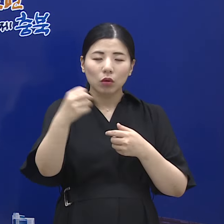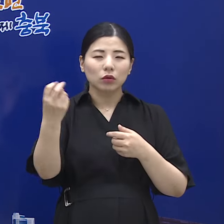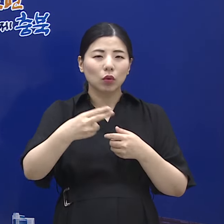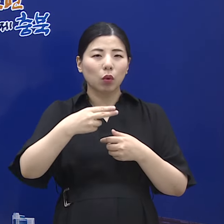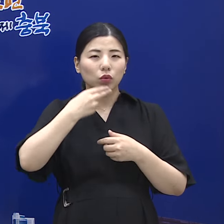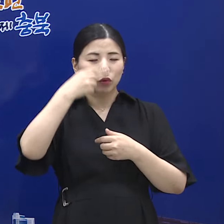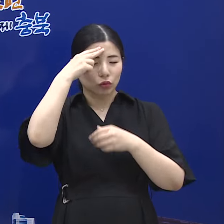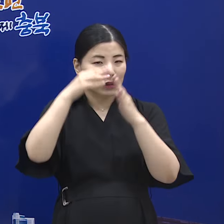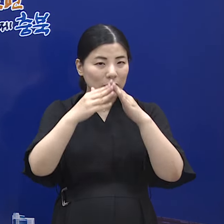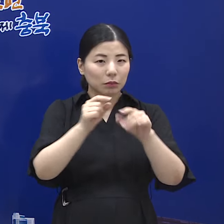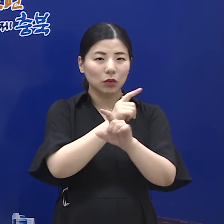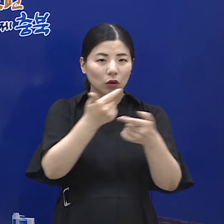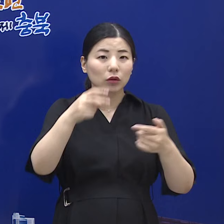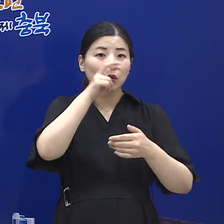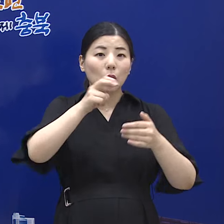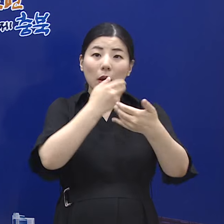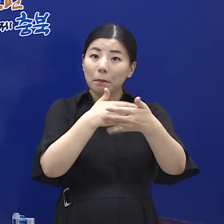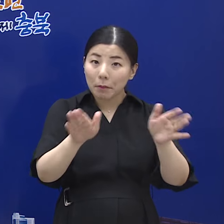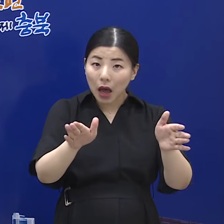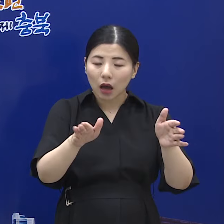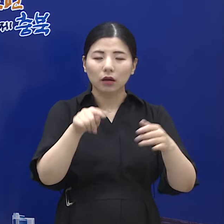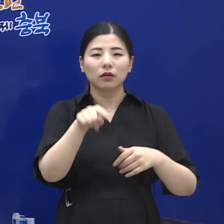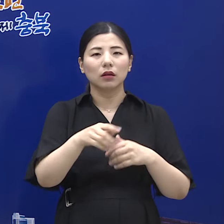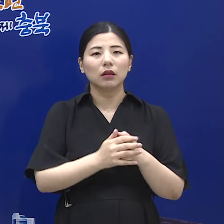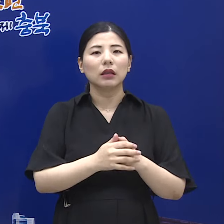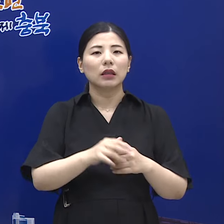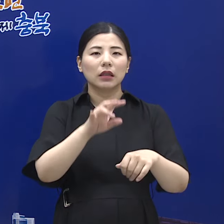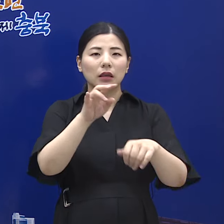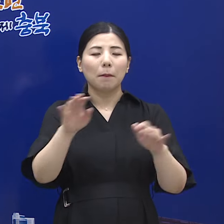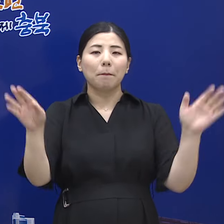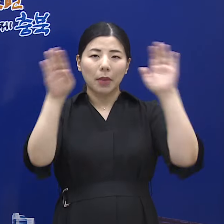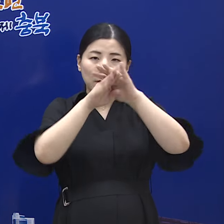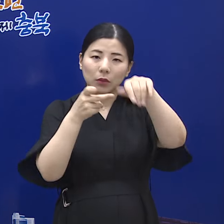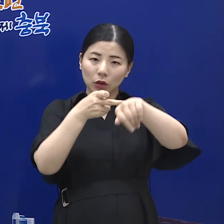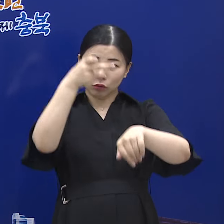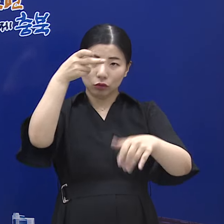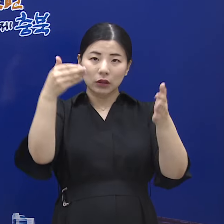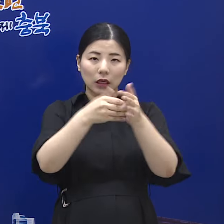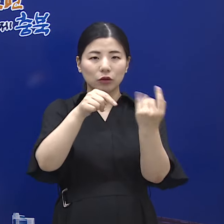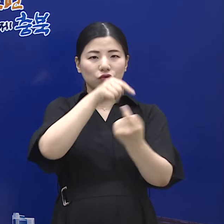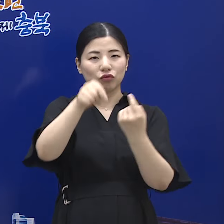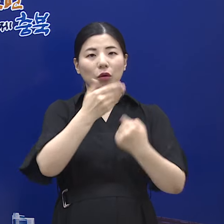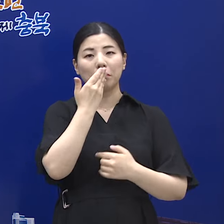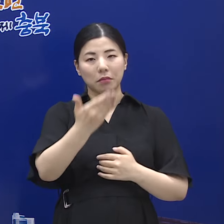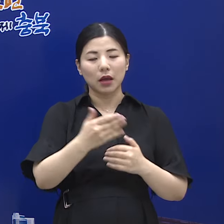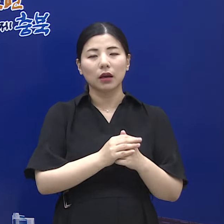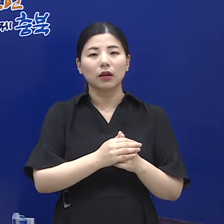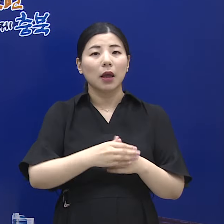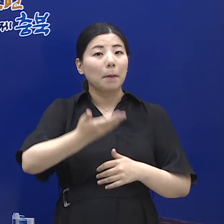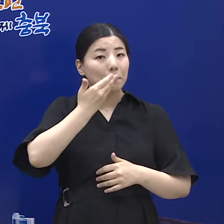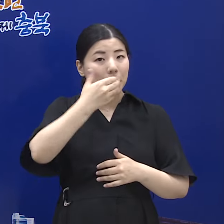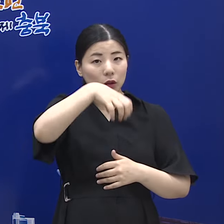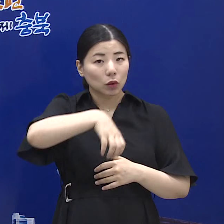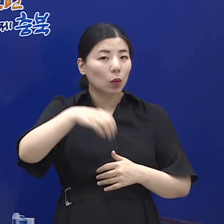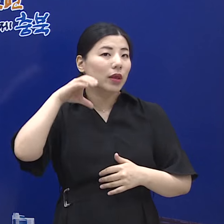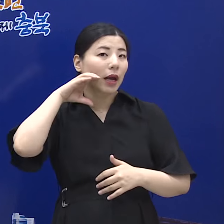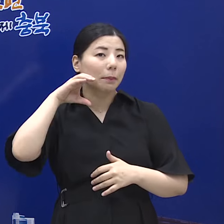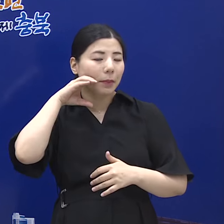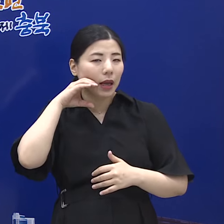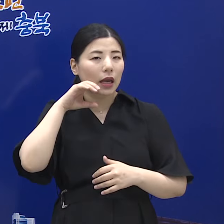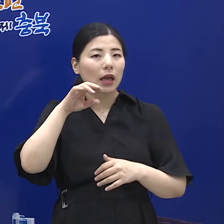홀덤게임장, 노래연습장은 24시까지만 운영할 수 있으며 식당, 카페의 경우